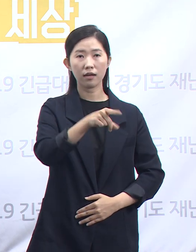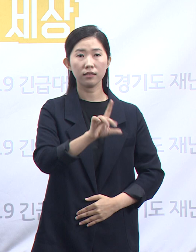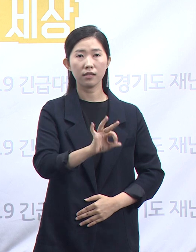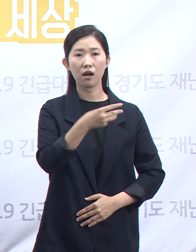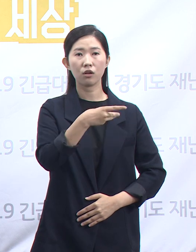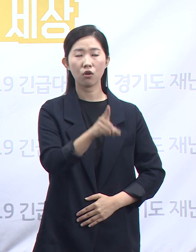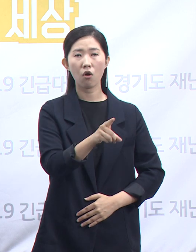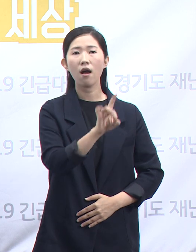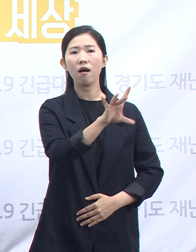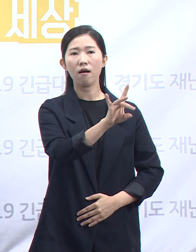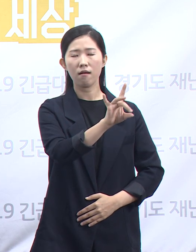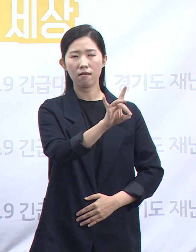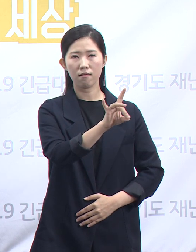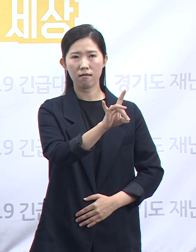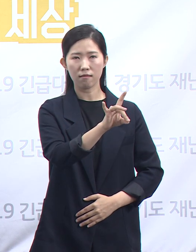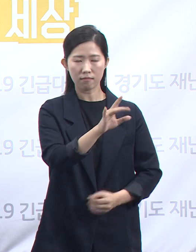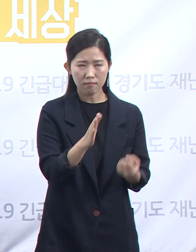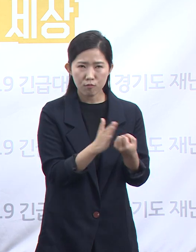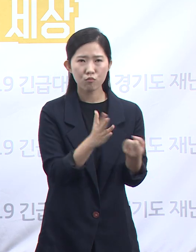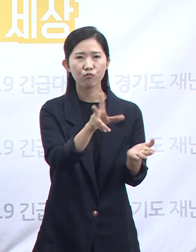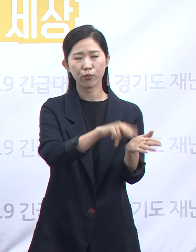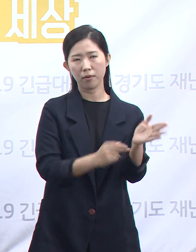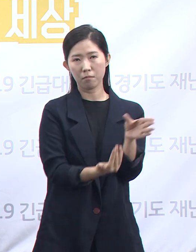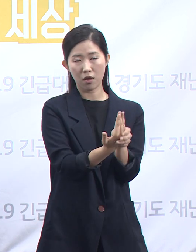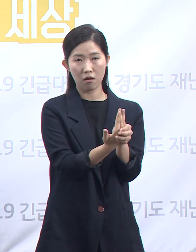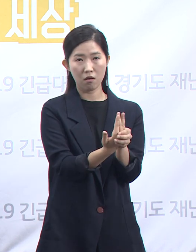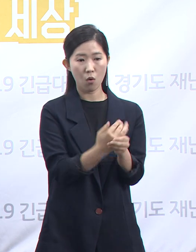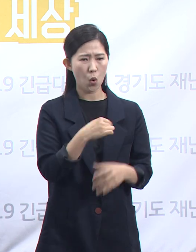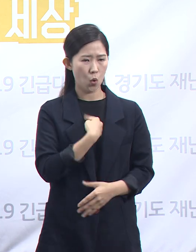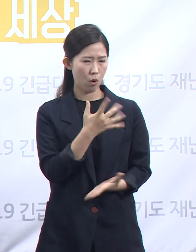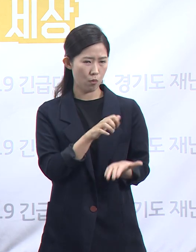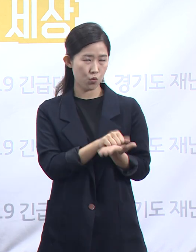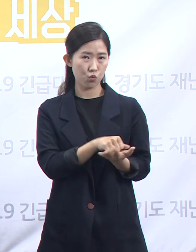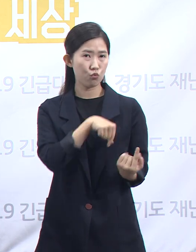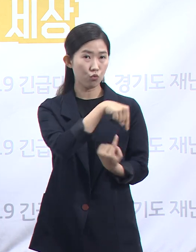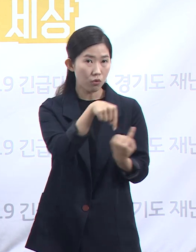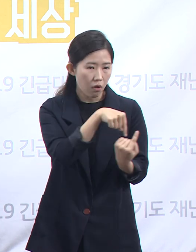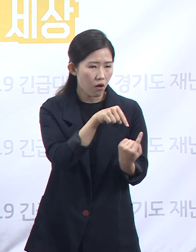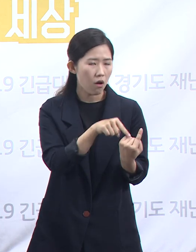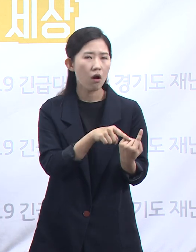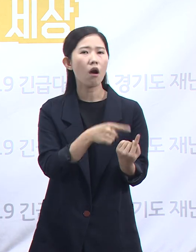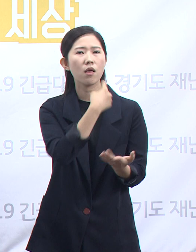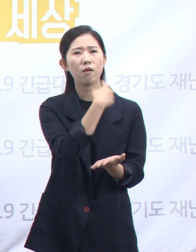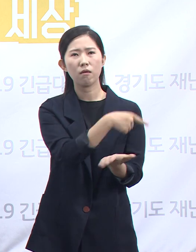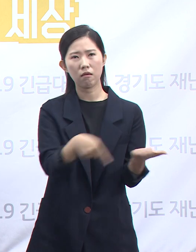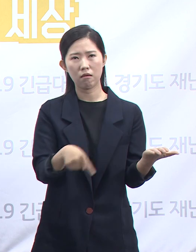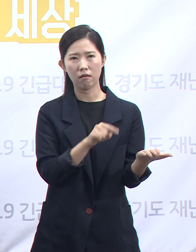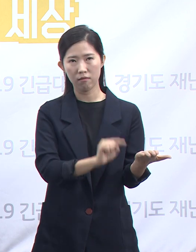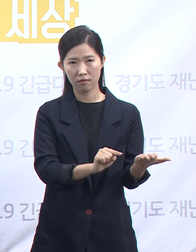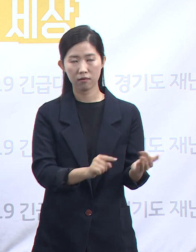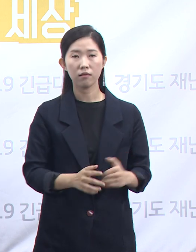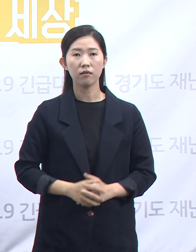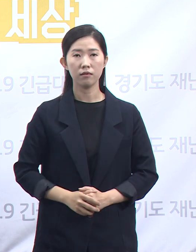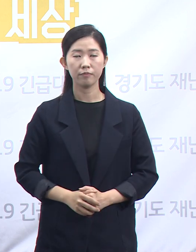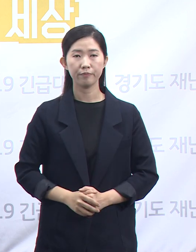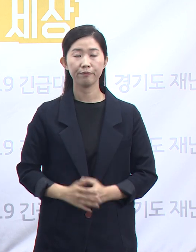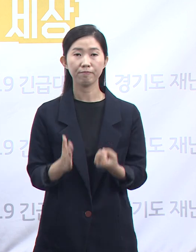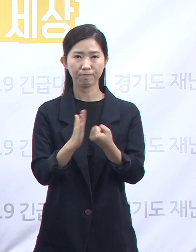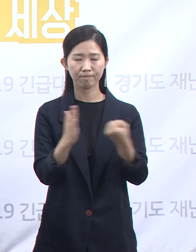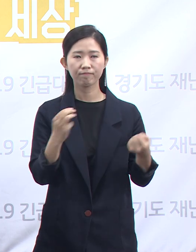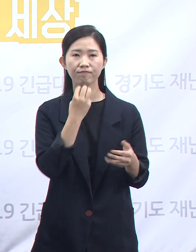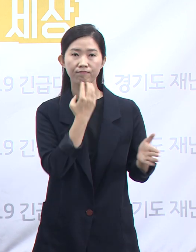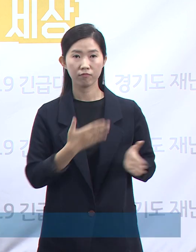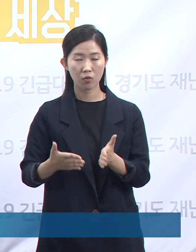벌어지는 문제입니다. 독점의 폐해가 나라 장터에서도 고스란히 드러난 셈입니다. 이에 경기도는